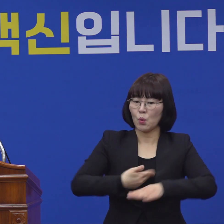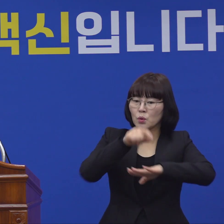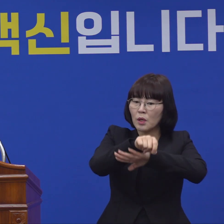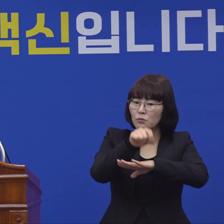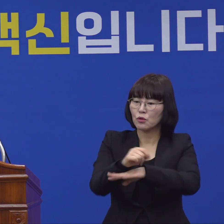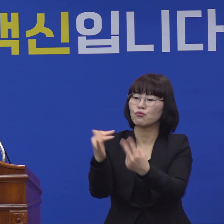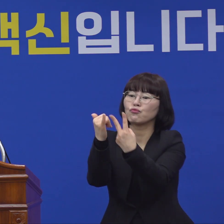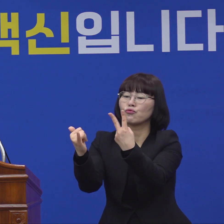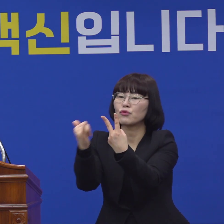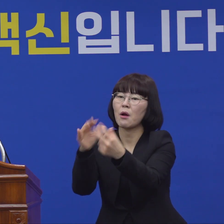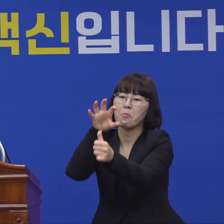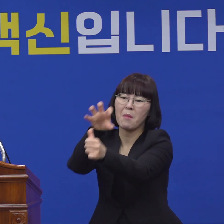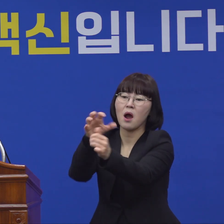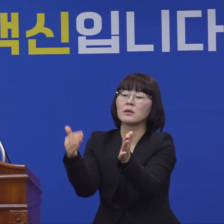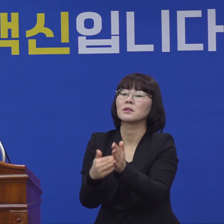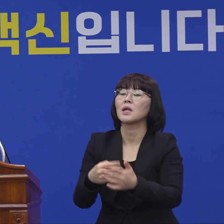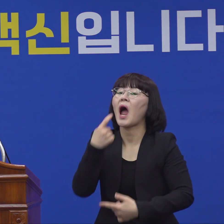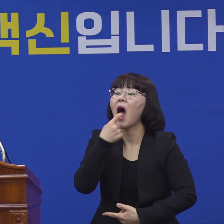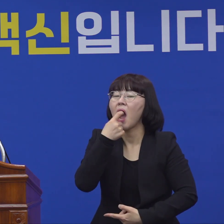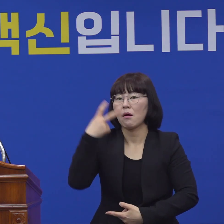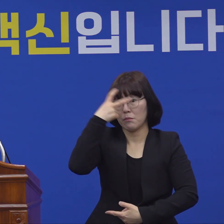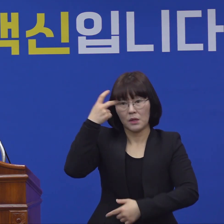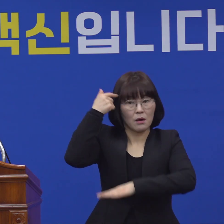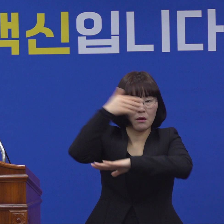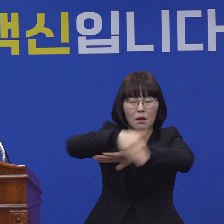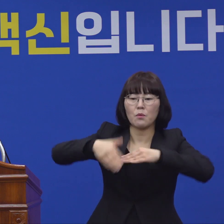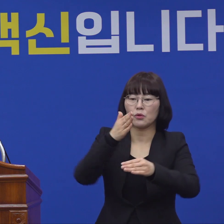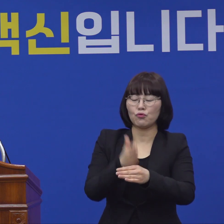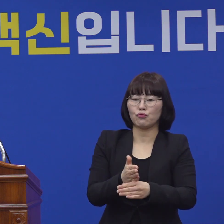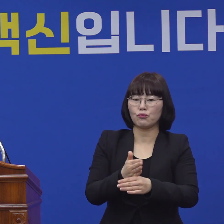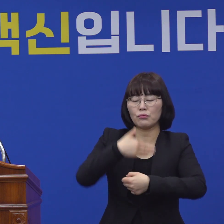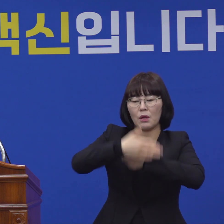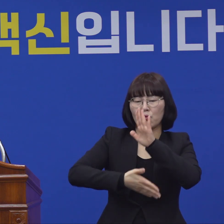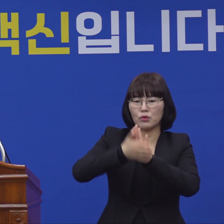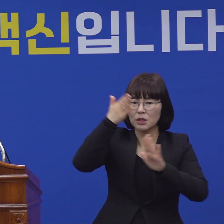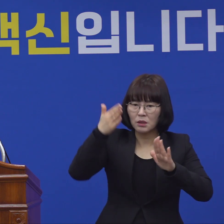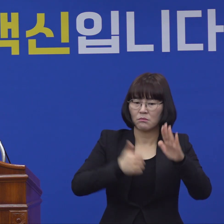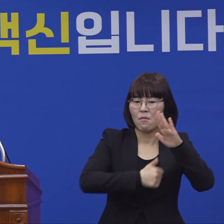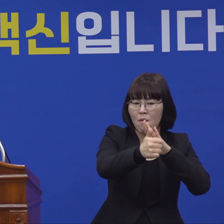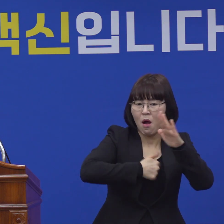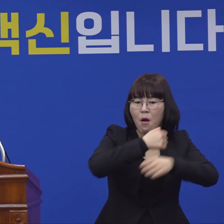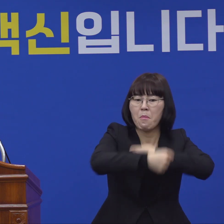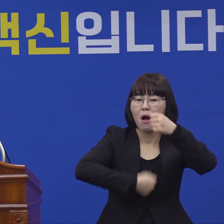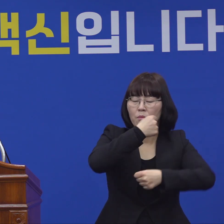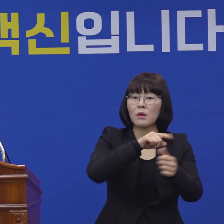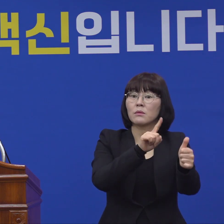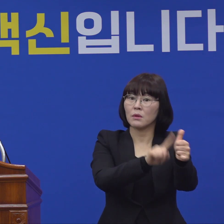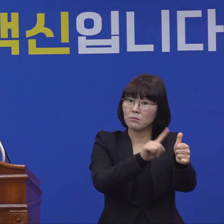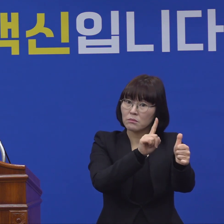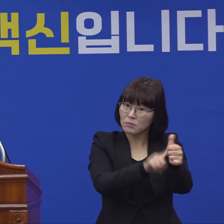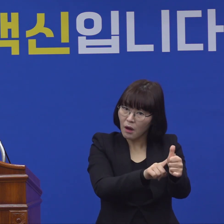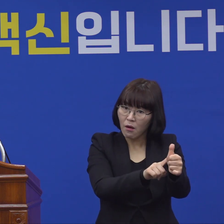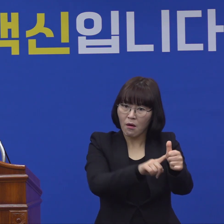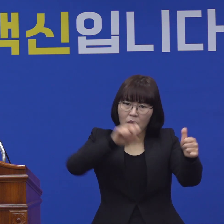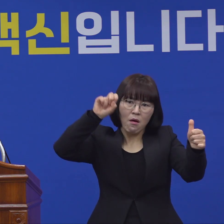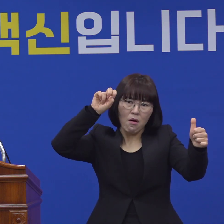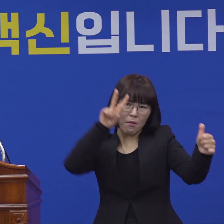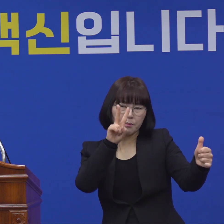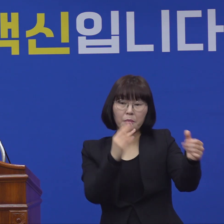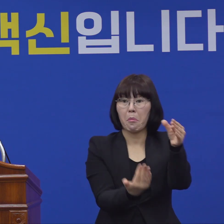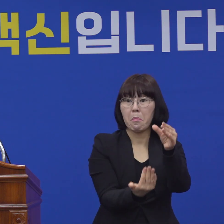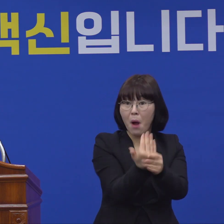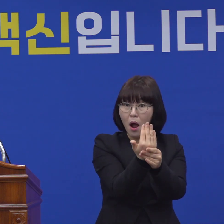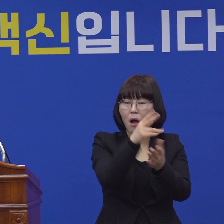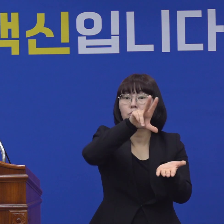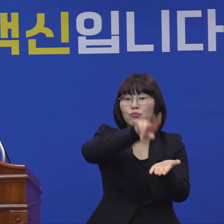후 검체를 진행할 예정입니다. 대구시는 무단 이탈한 입소자의 추가 돌발 상황에 대비하기